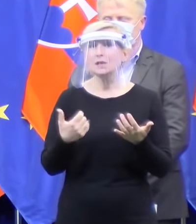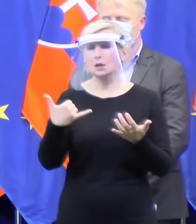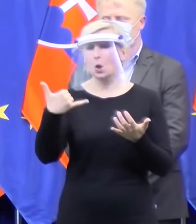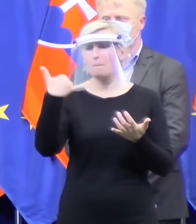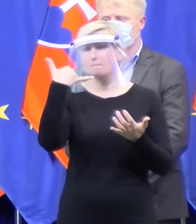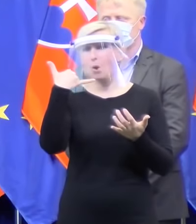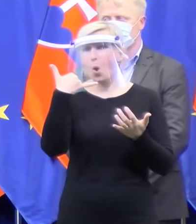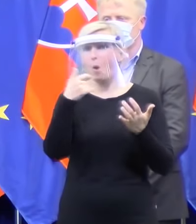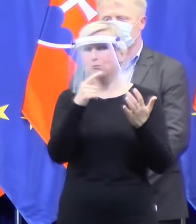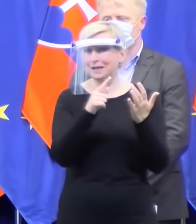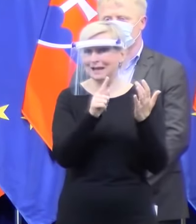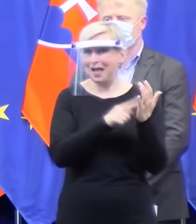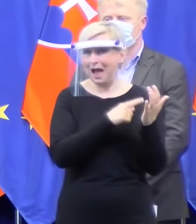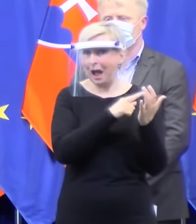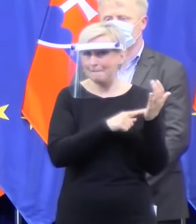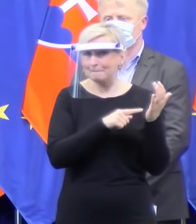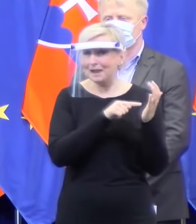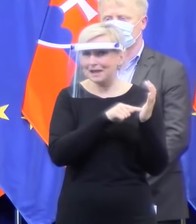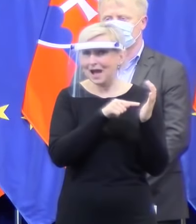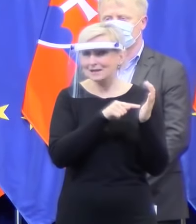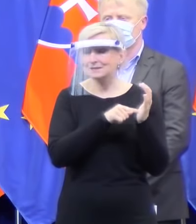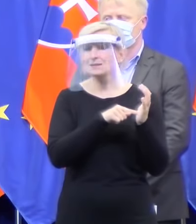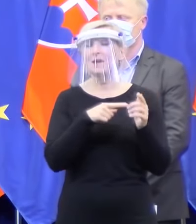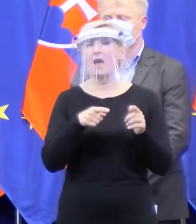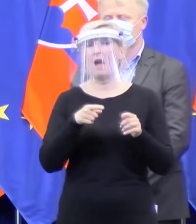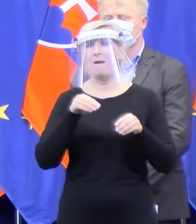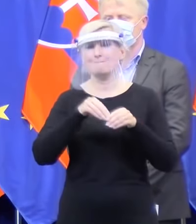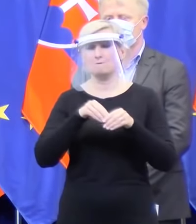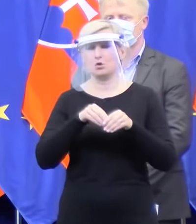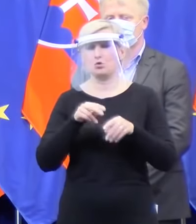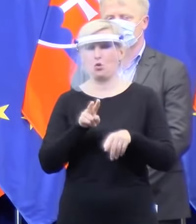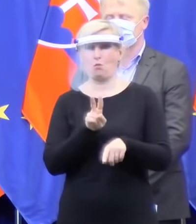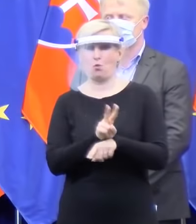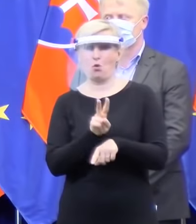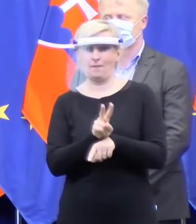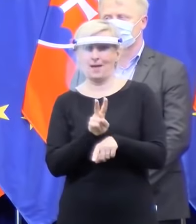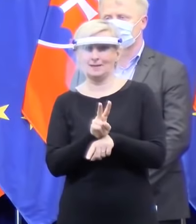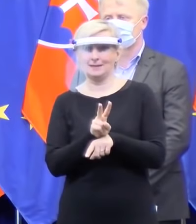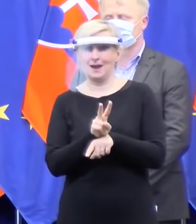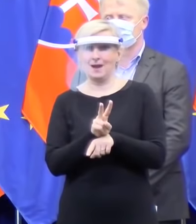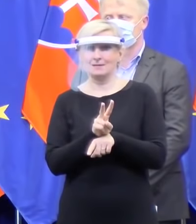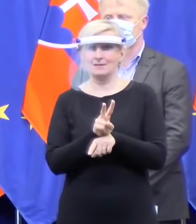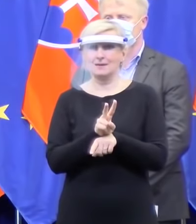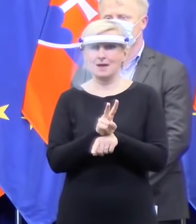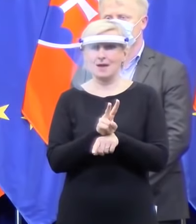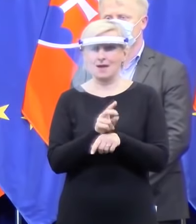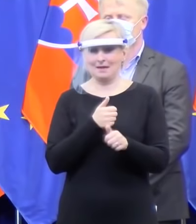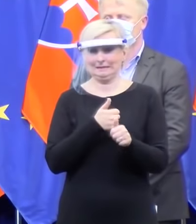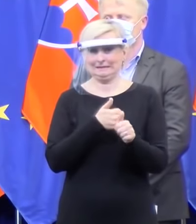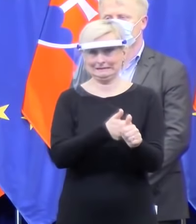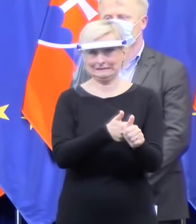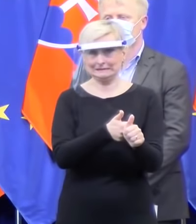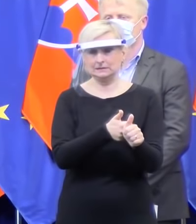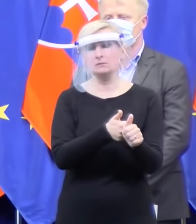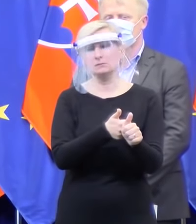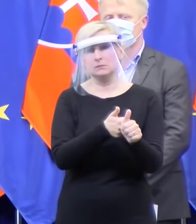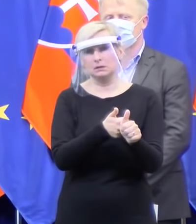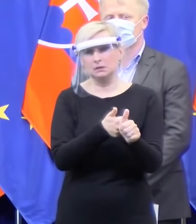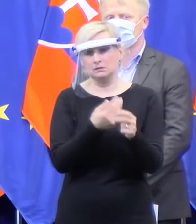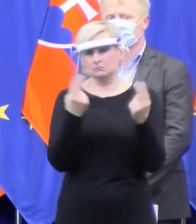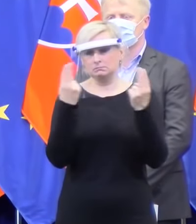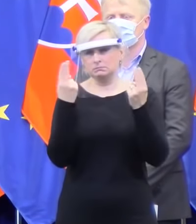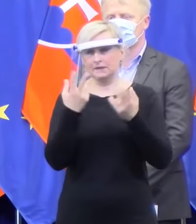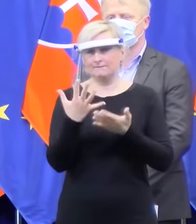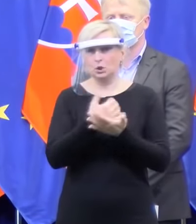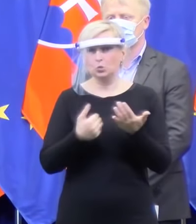to bolo predstavené aj v tých opatreniach, tak samozrejme, že využijeme. Je to teraz v procese testovania